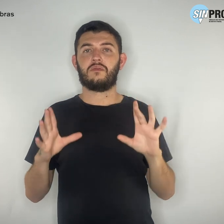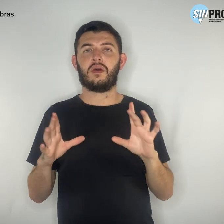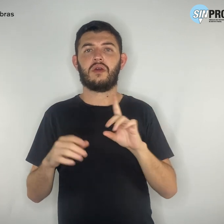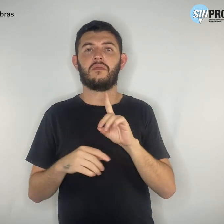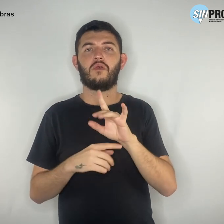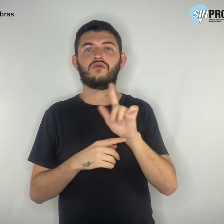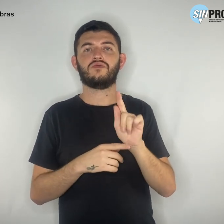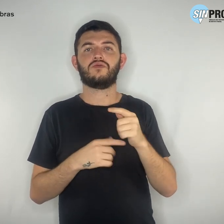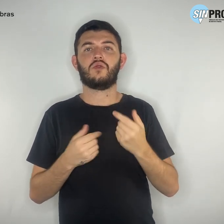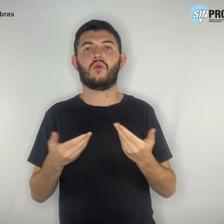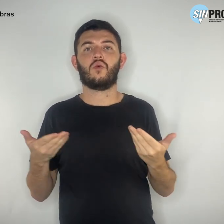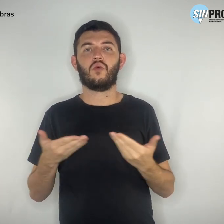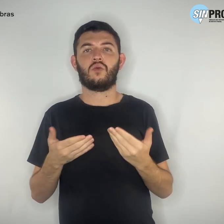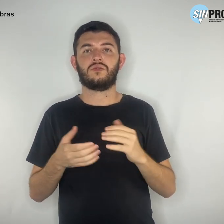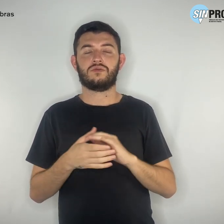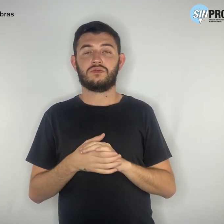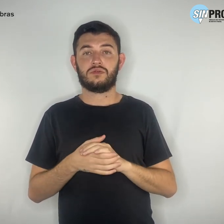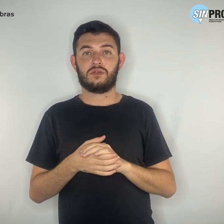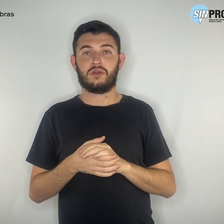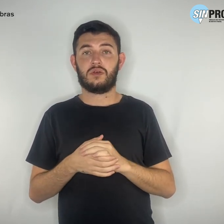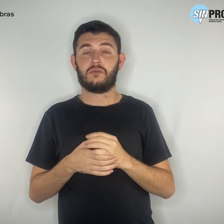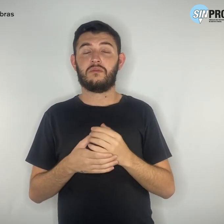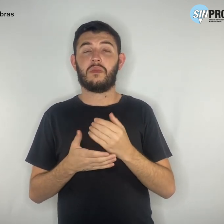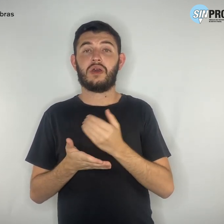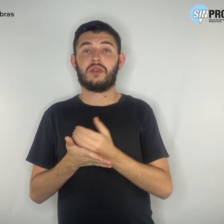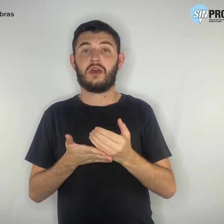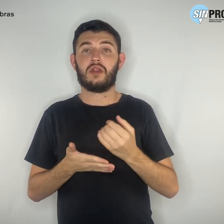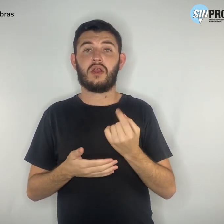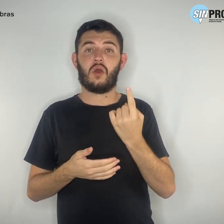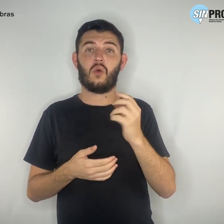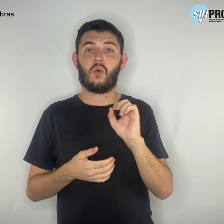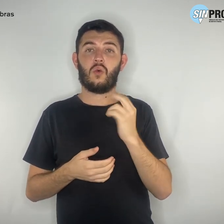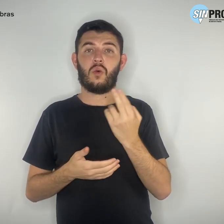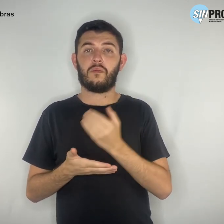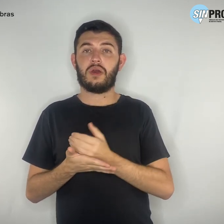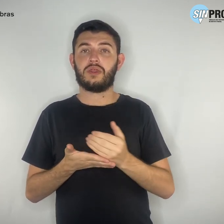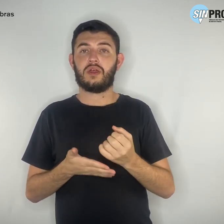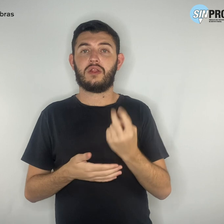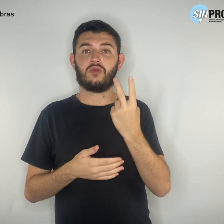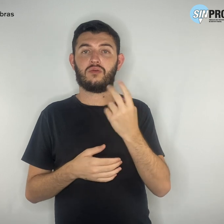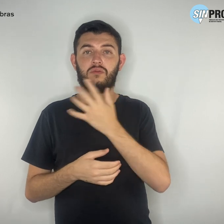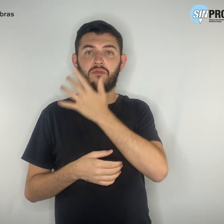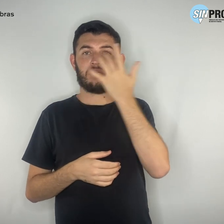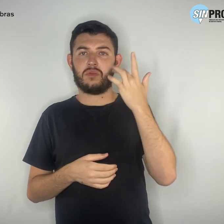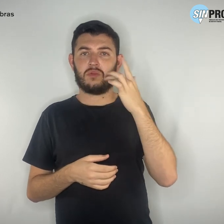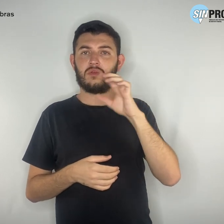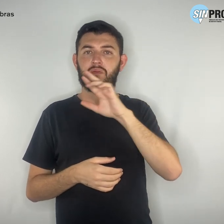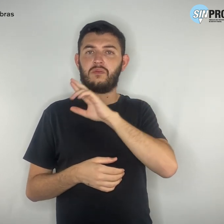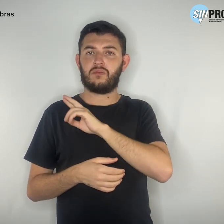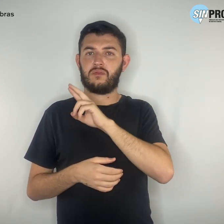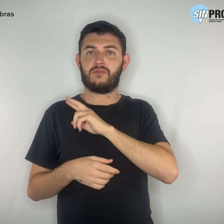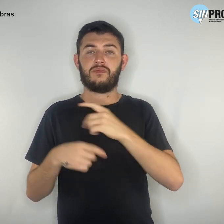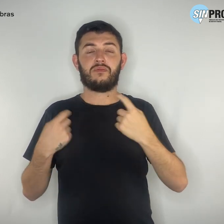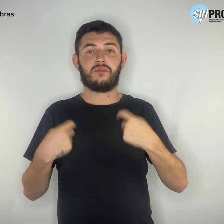hoje, primeira ou segunda parcela. O titular deverá entrar em contato com uma